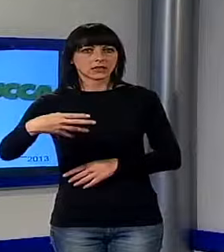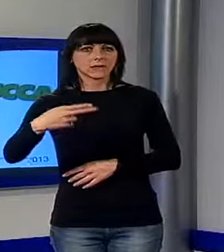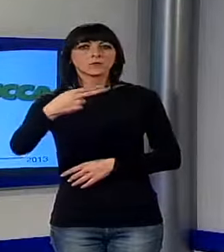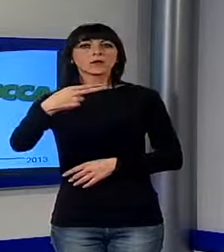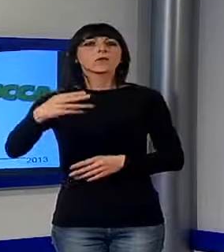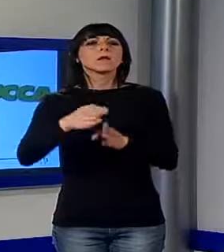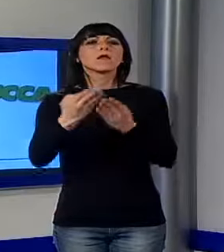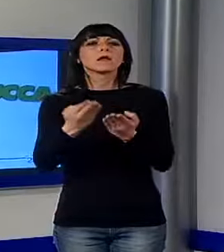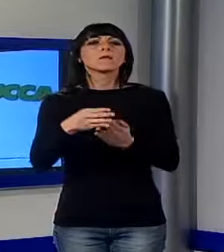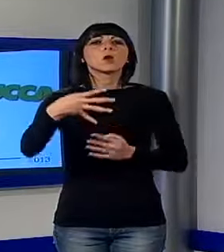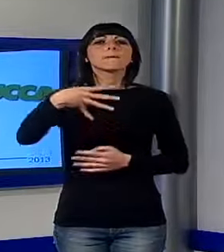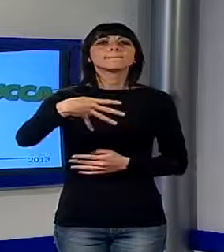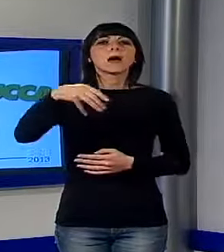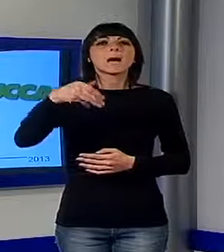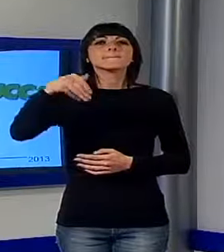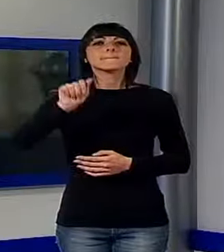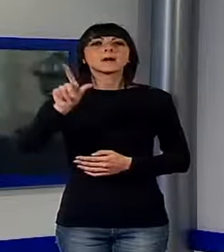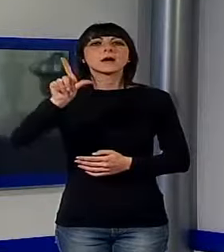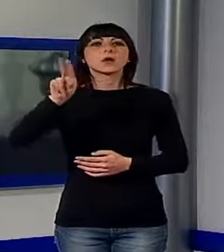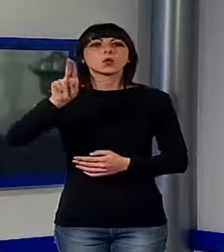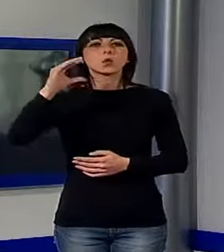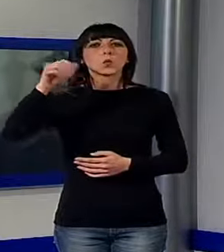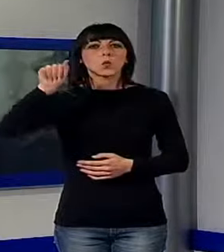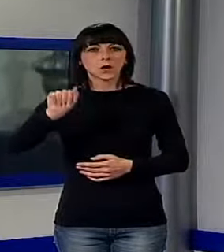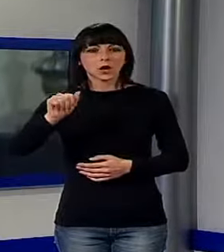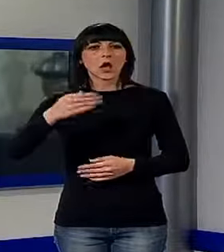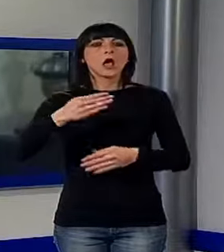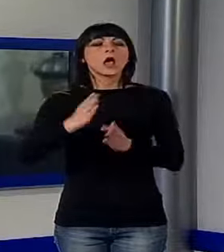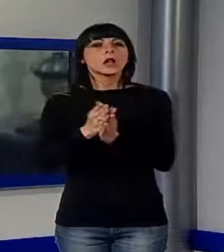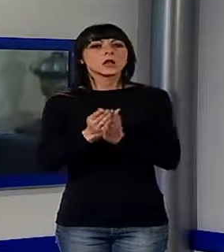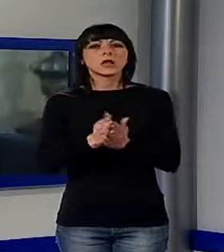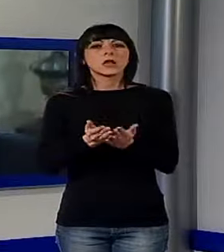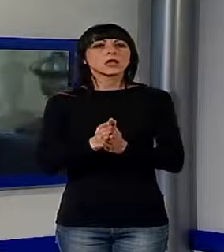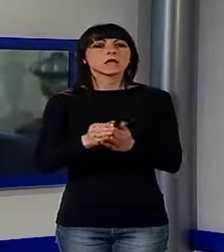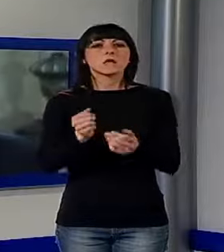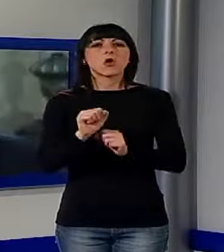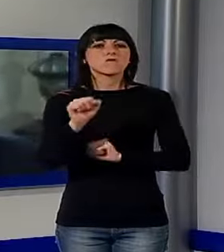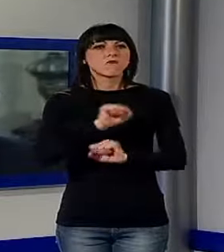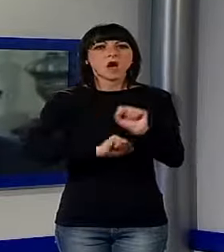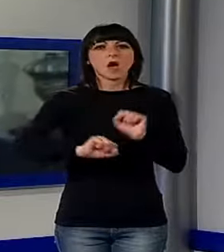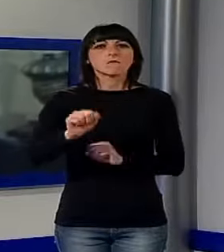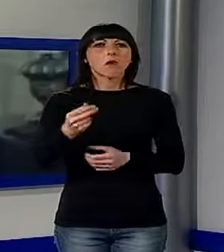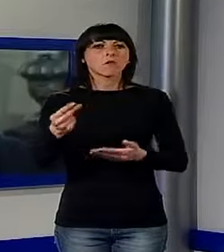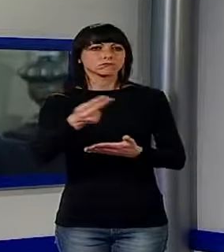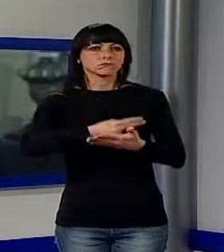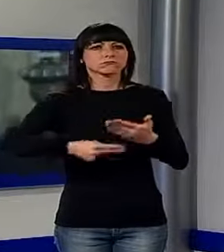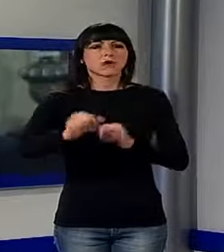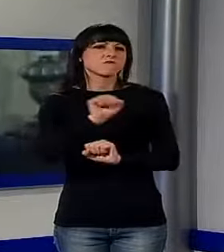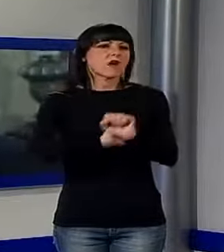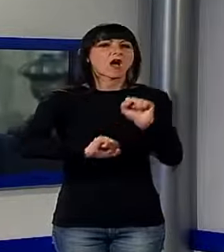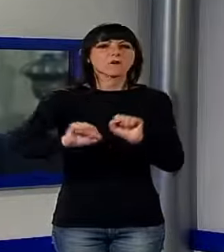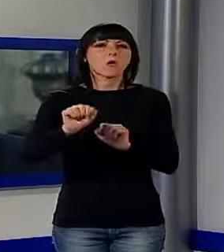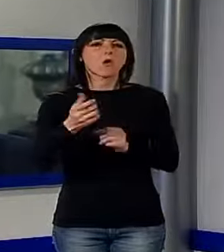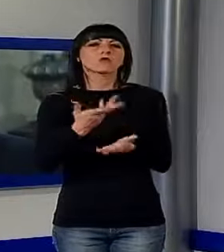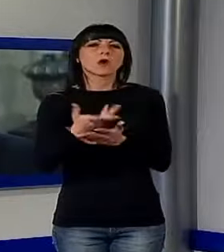'ultimo libro di Alessandro Sesti, il più noto e apprezzato vignettista satirico del capoluogo. Un viaggio nella storia di Lucca